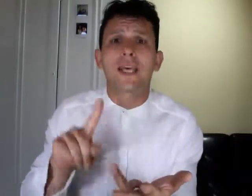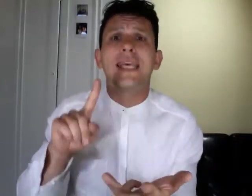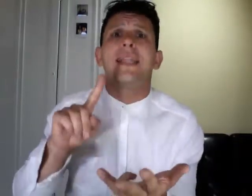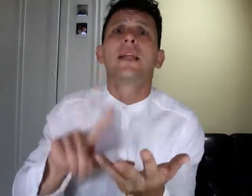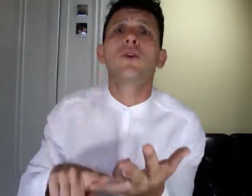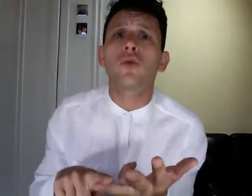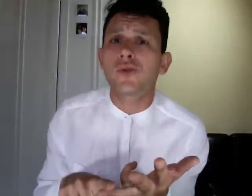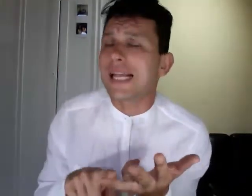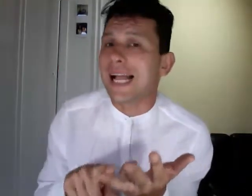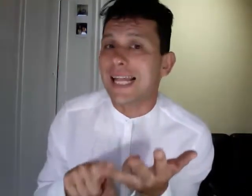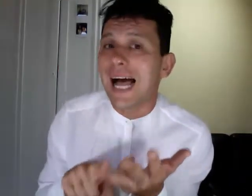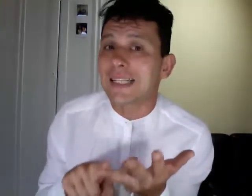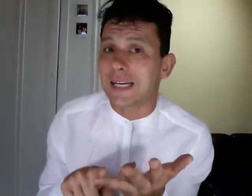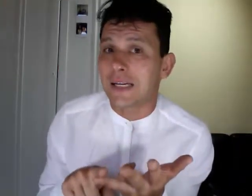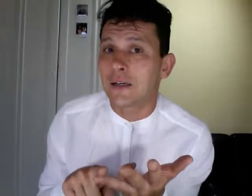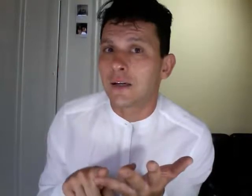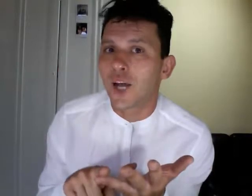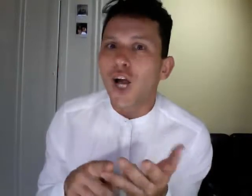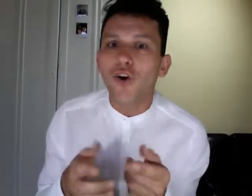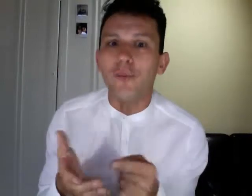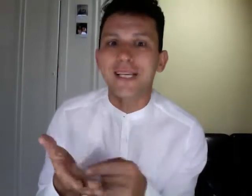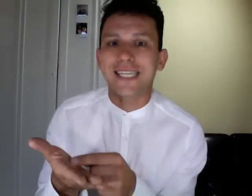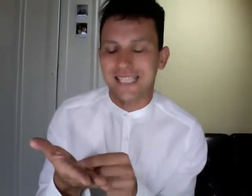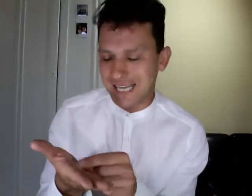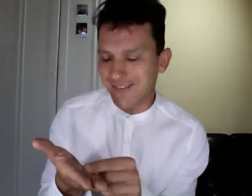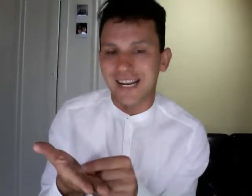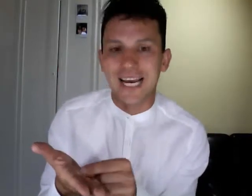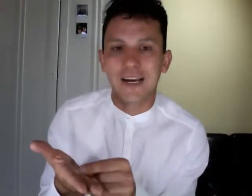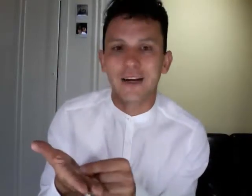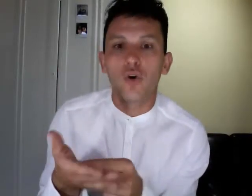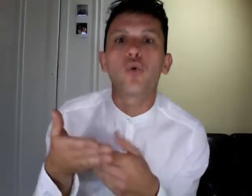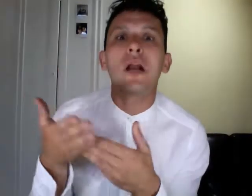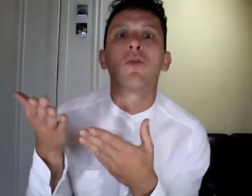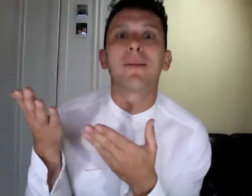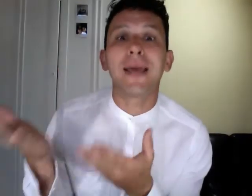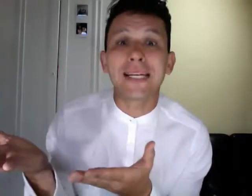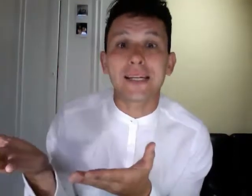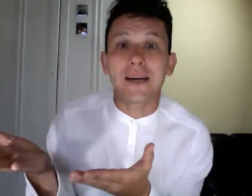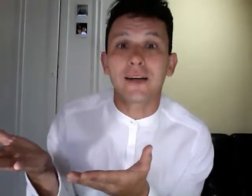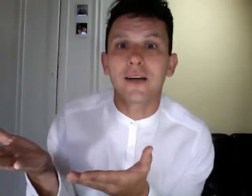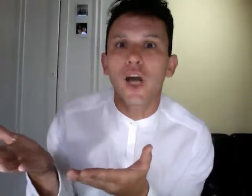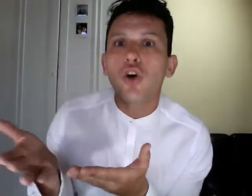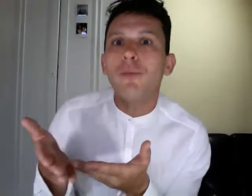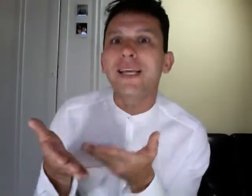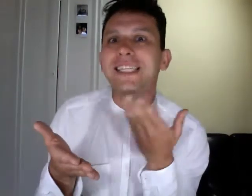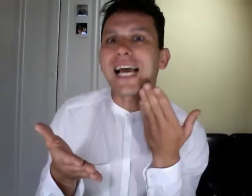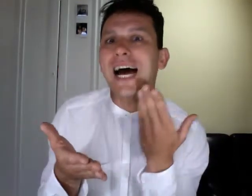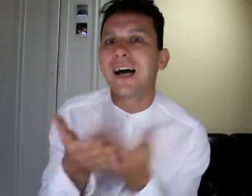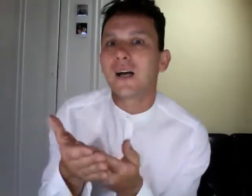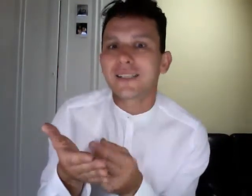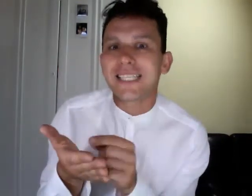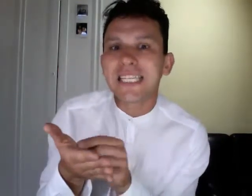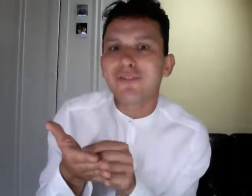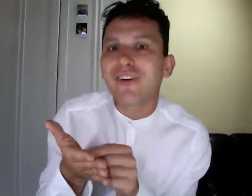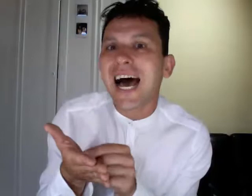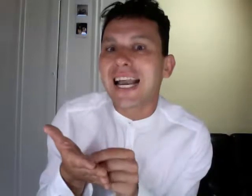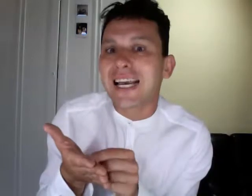chiedendo consigli agli altri cominci a scrivere una nuova mente cominci a decifrare